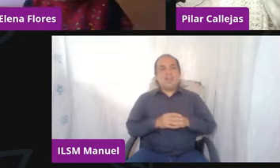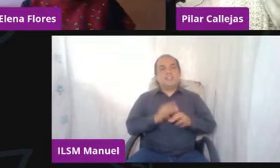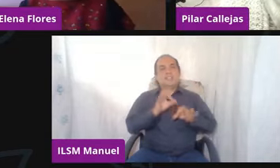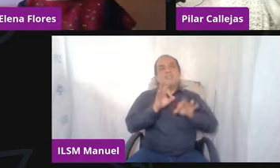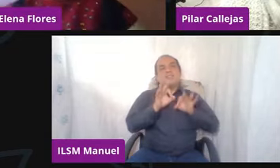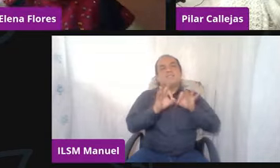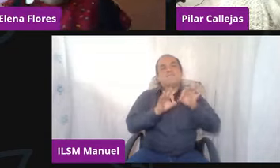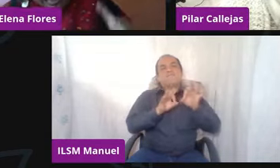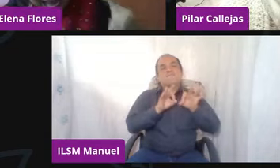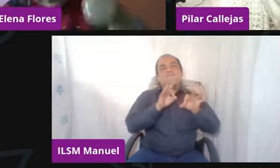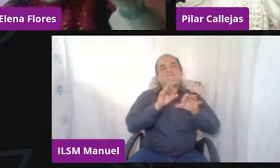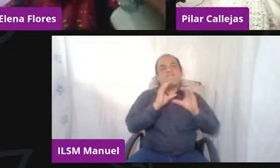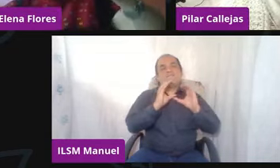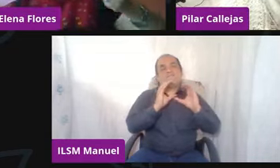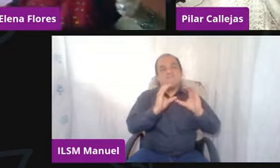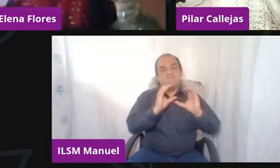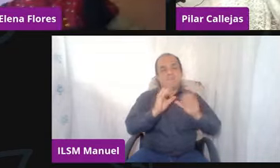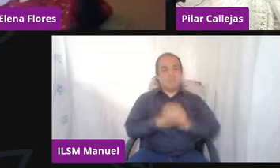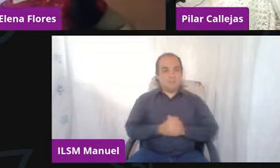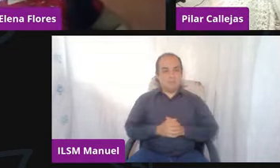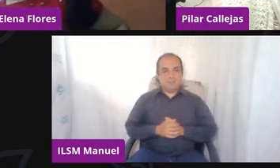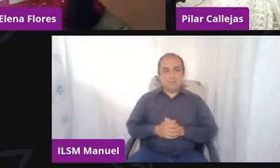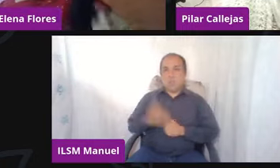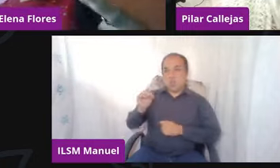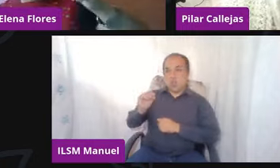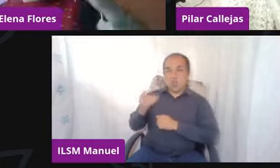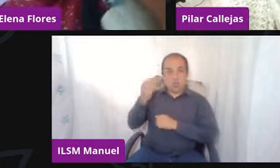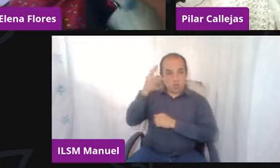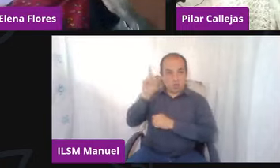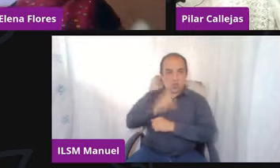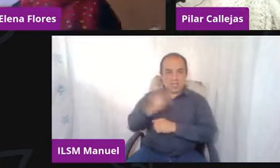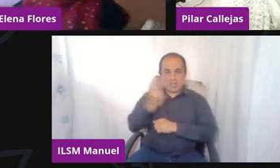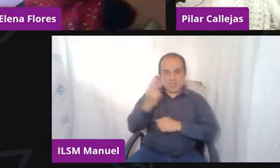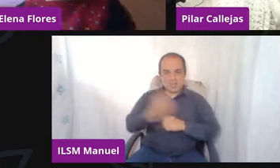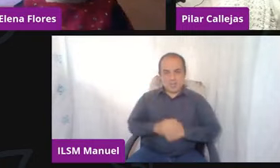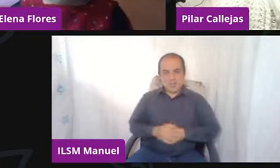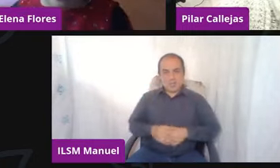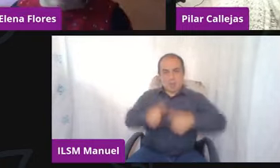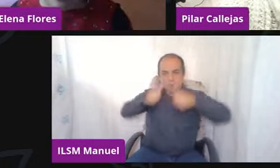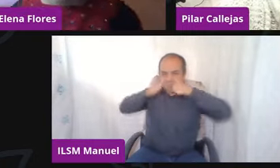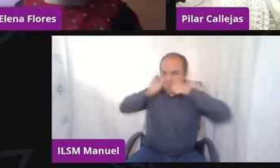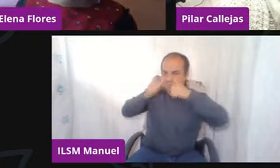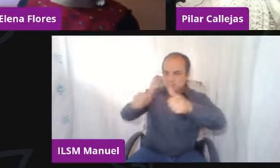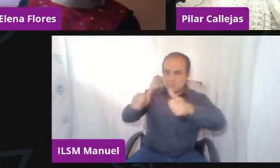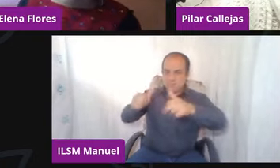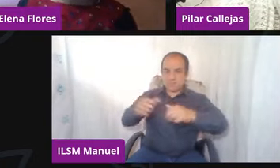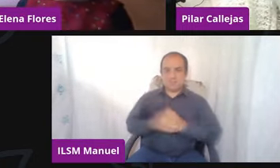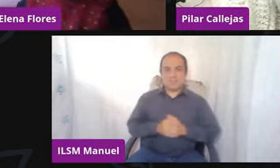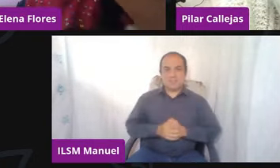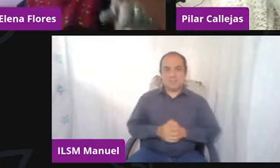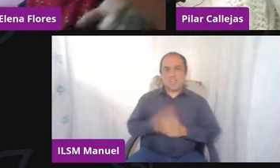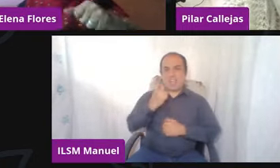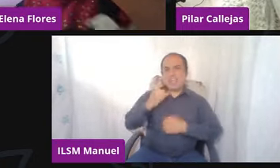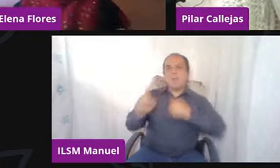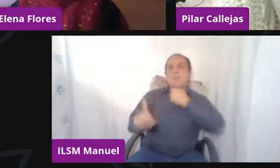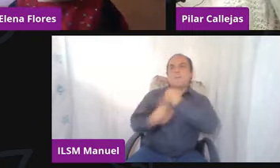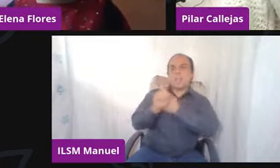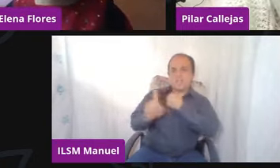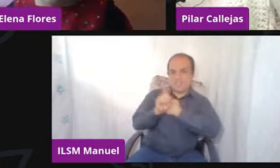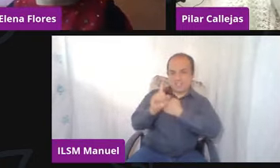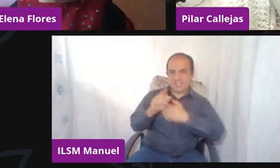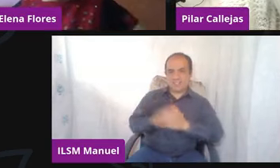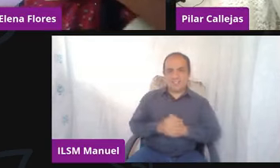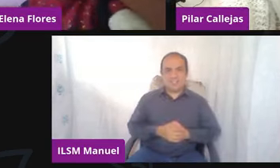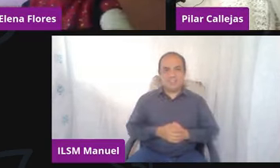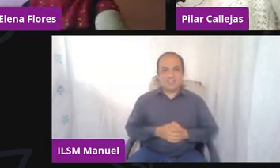no doctora hay que mal torno por los cuerdos yo le he que lo se llama o sea es cuestión de